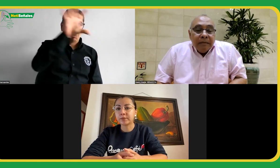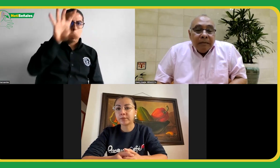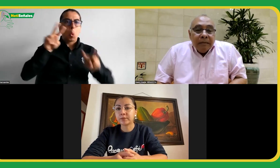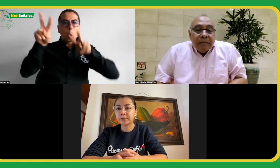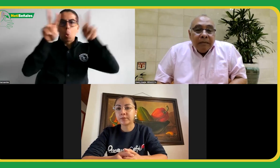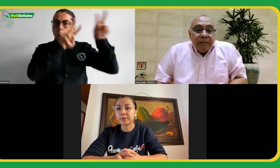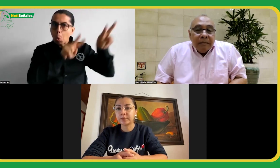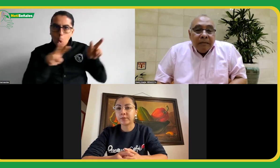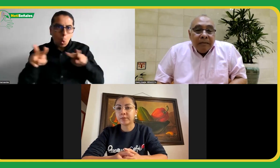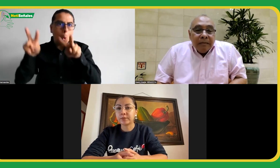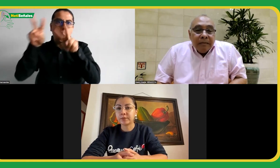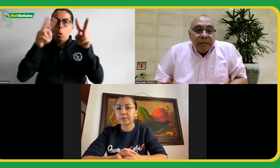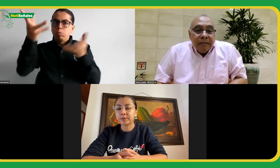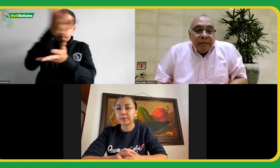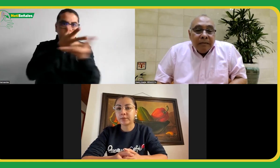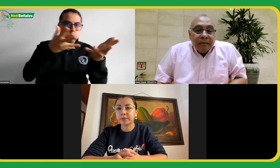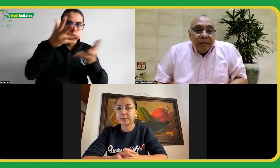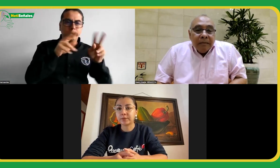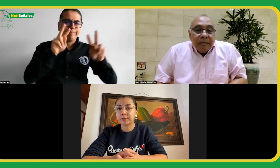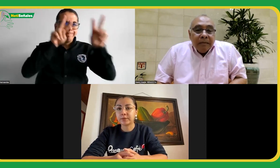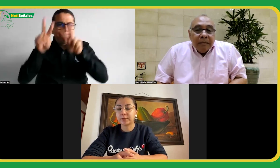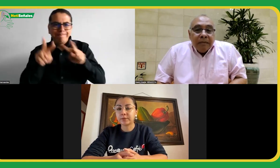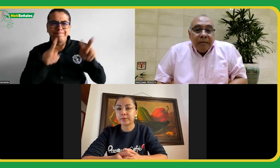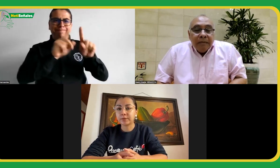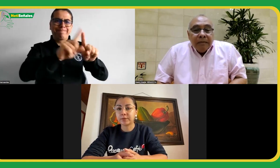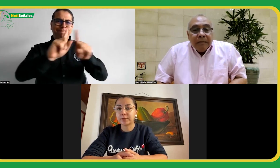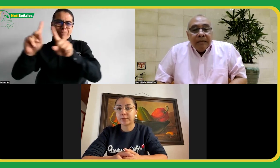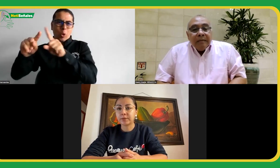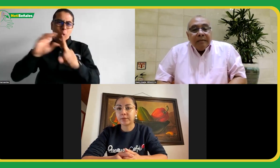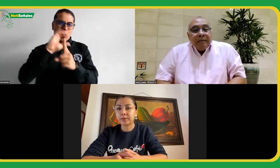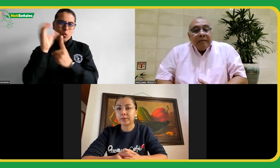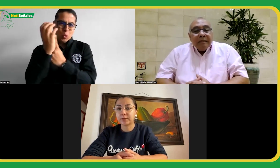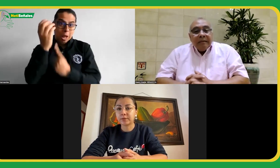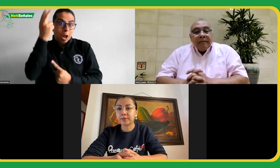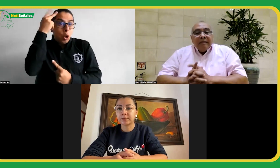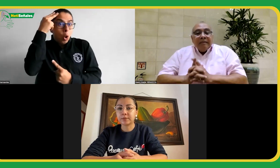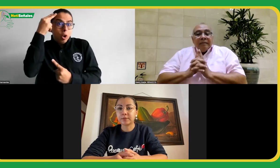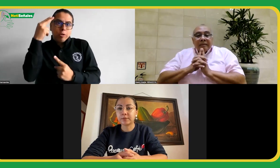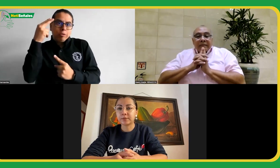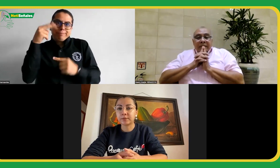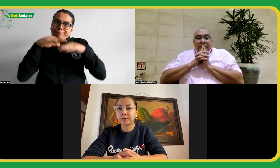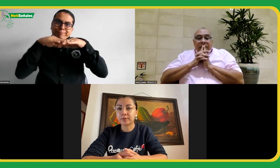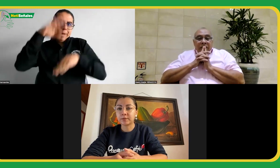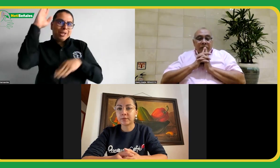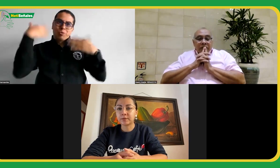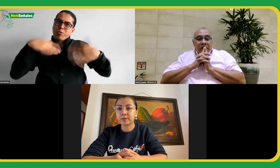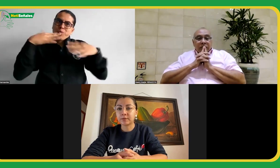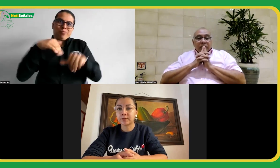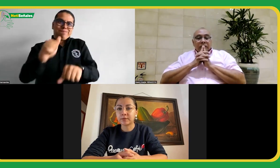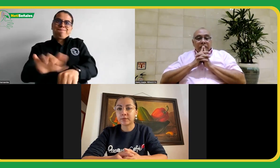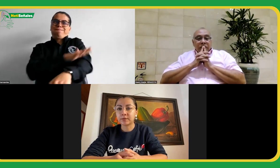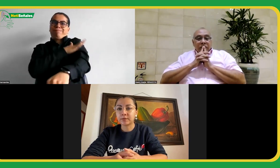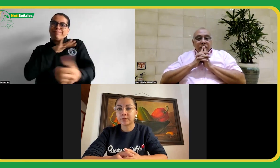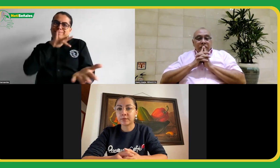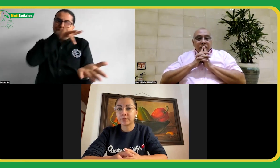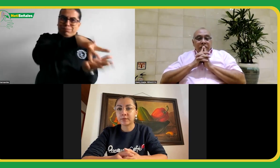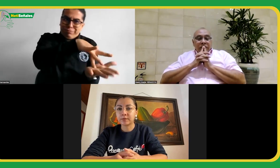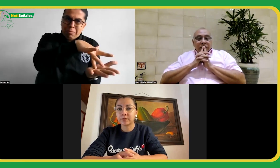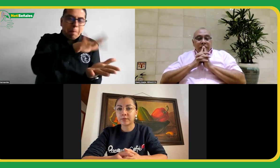presencial debió ser muy emocionante, pero el estar de manera virtual también lo fue. Podíamos ver el auditorio en Jehu, lo que